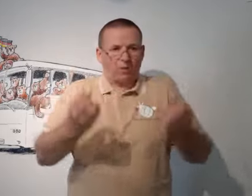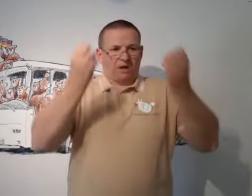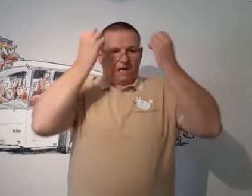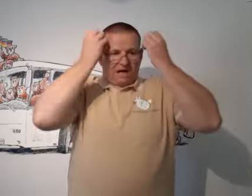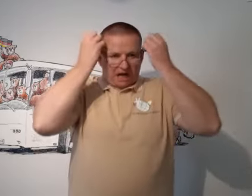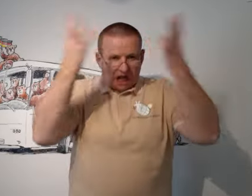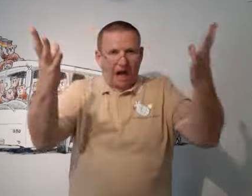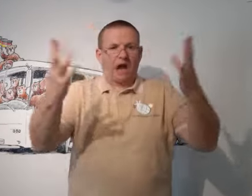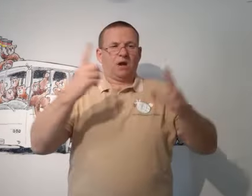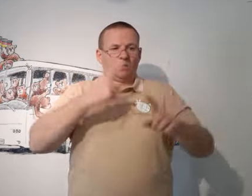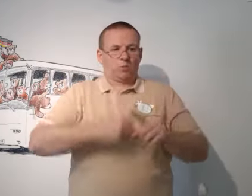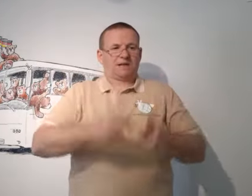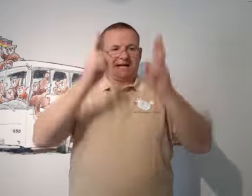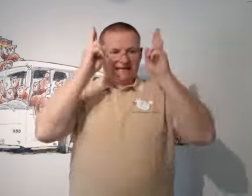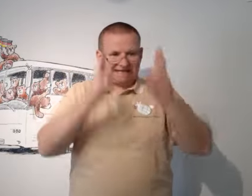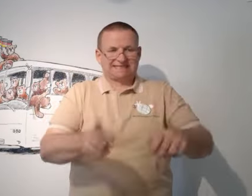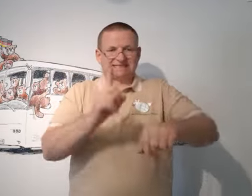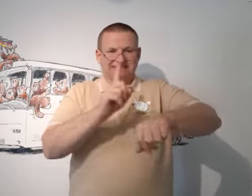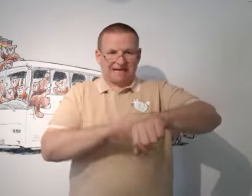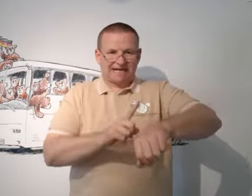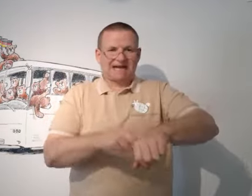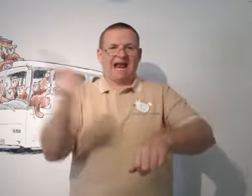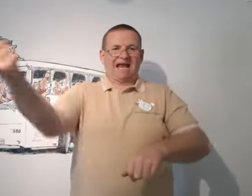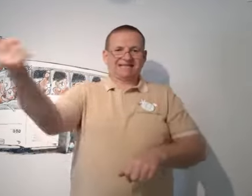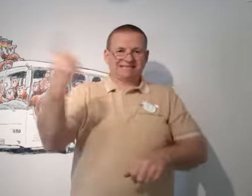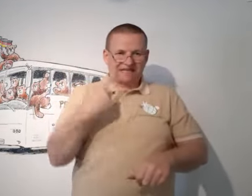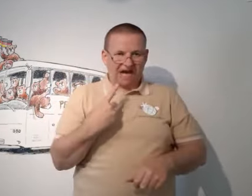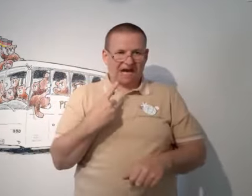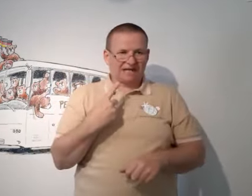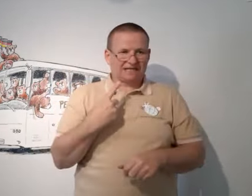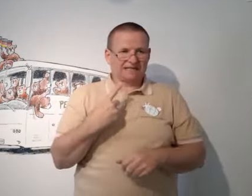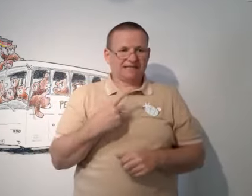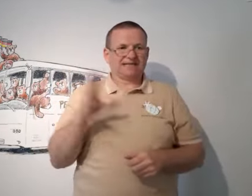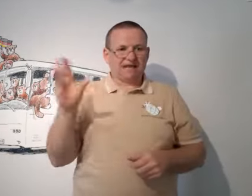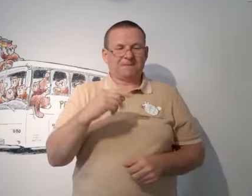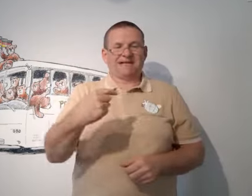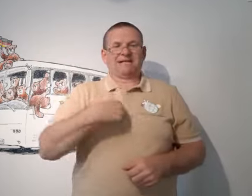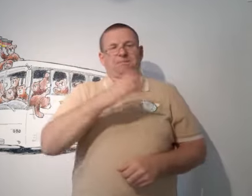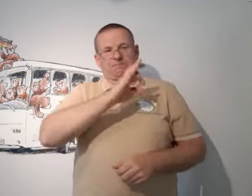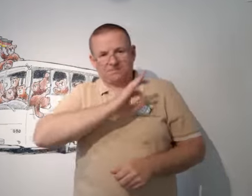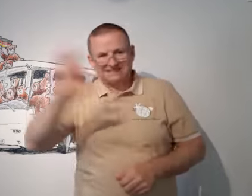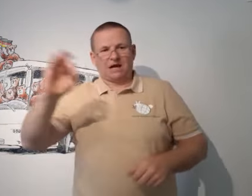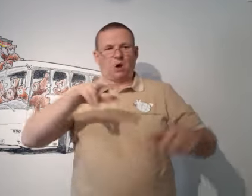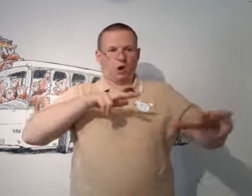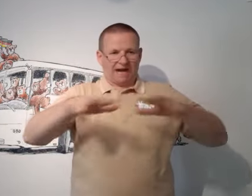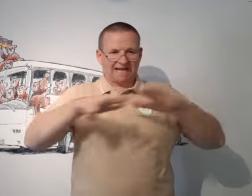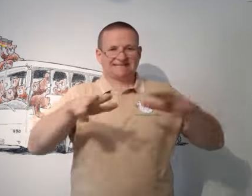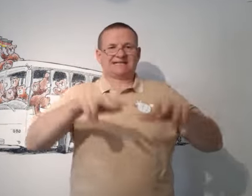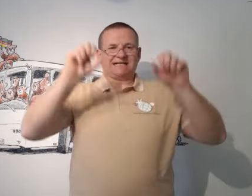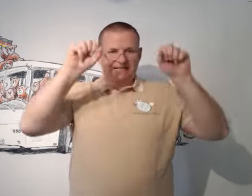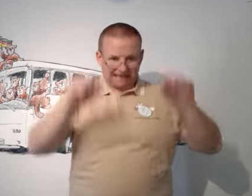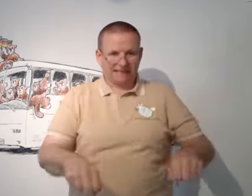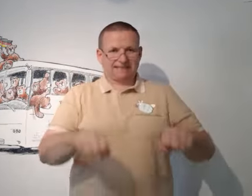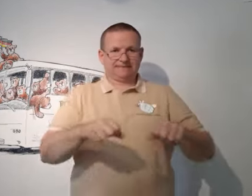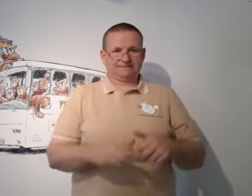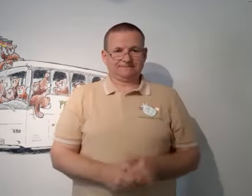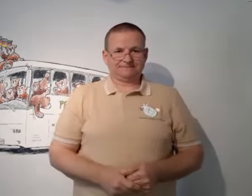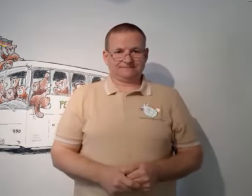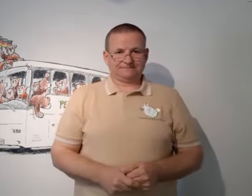Und ich brauche nur außerdem klare, deutliche und rechtzeitige Ansagen, damit ich die Reisen organisieren kann.